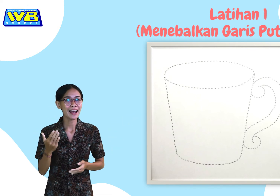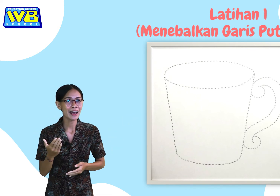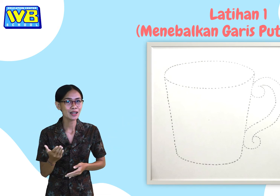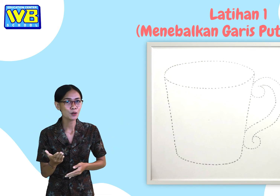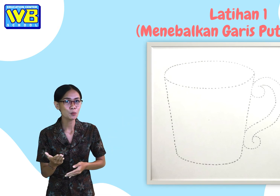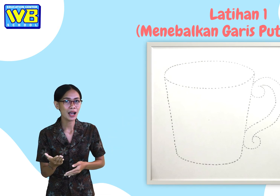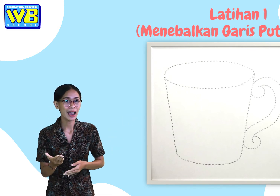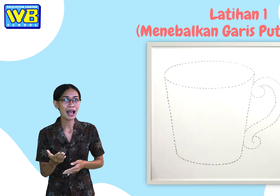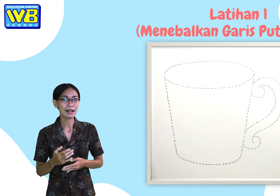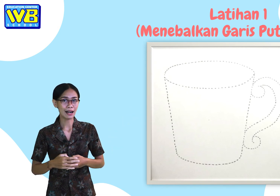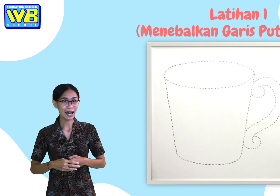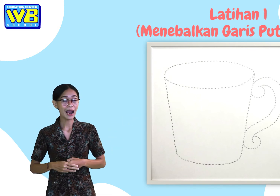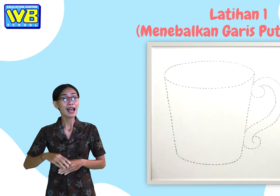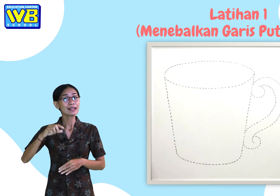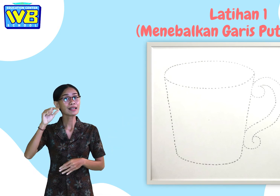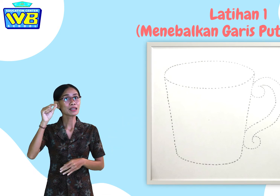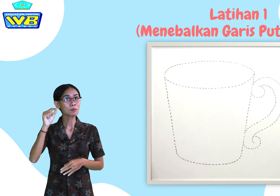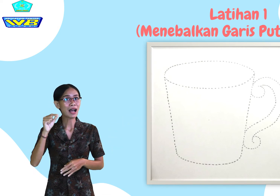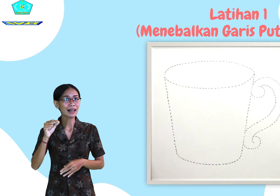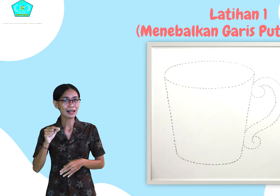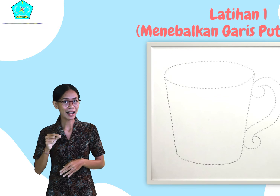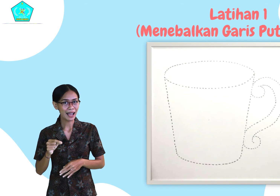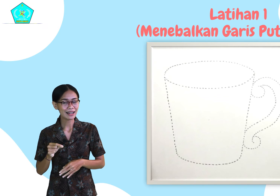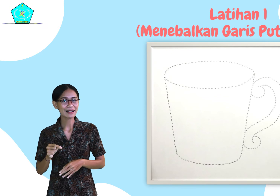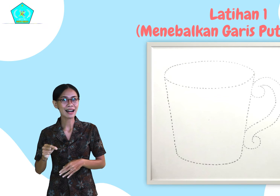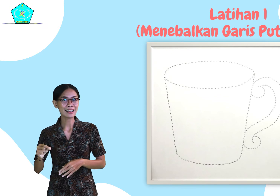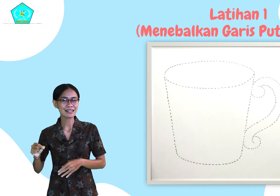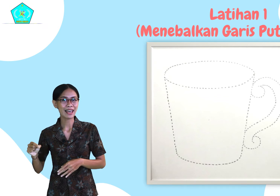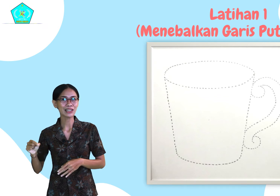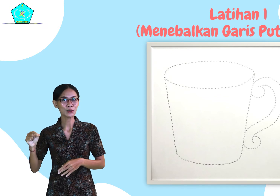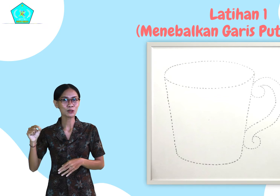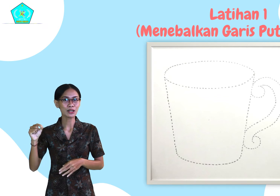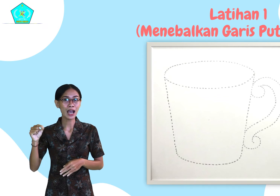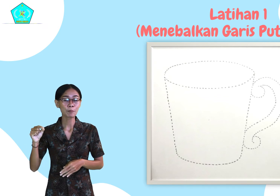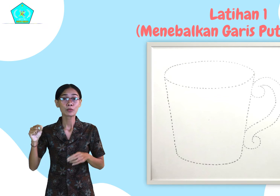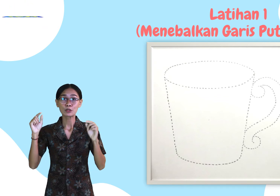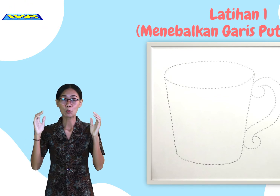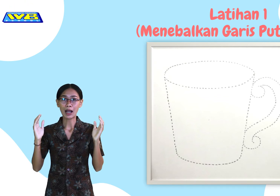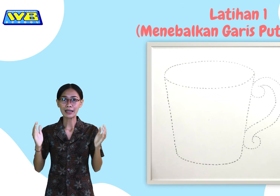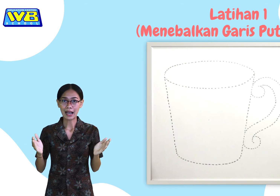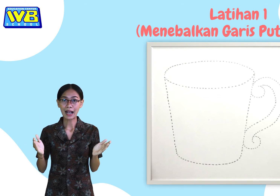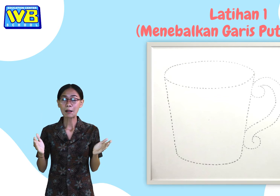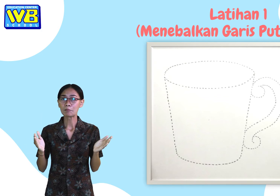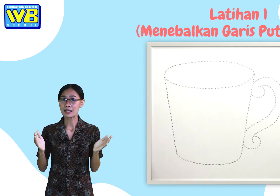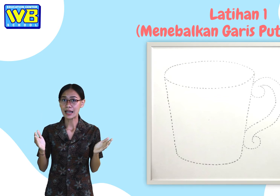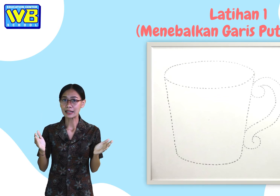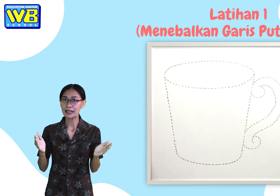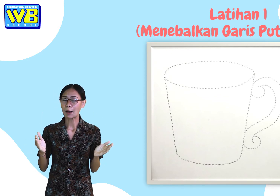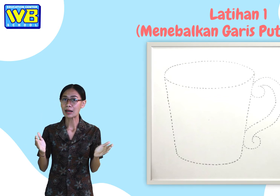-anak di rumah adalah ditebalkan gelasnya itu ya, supaya menjadi gambar